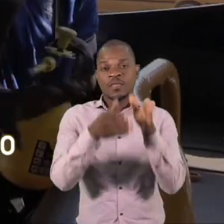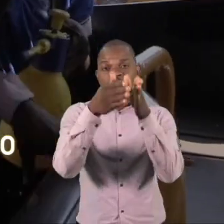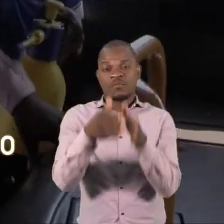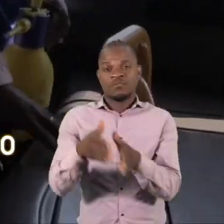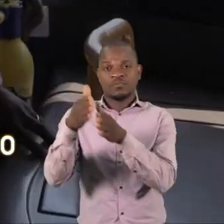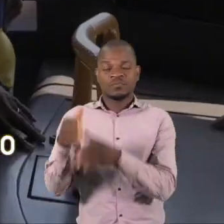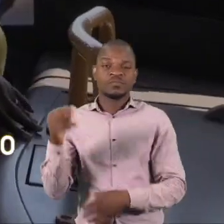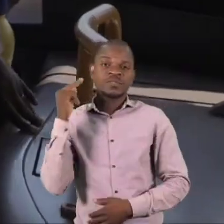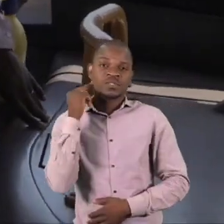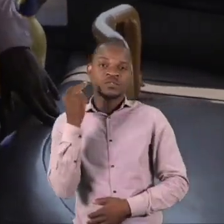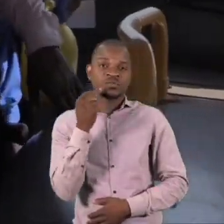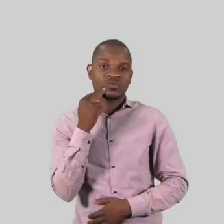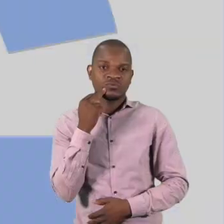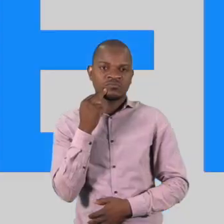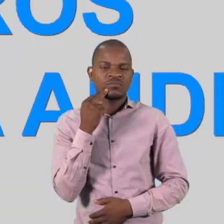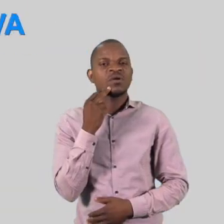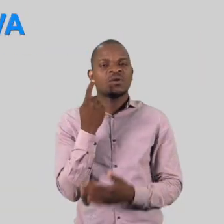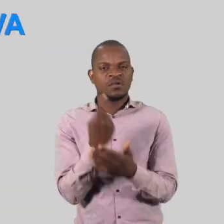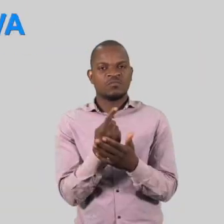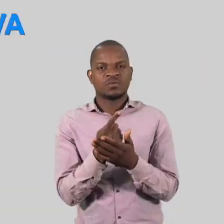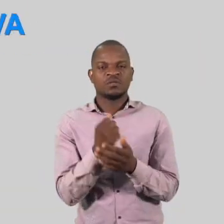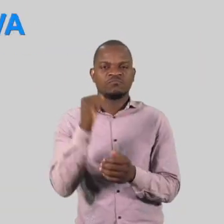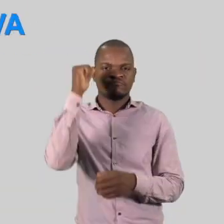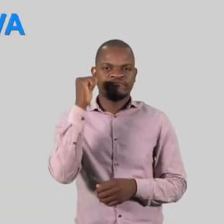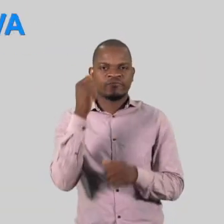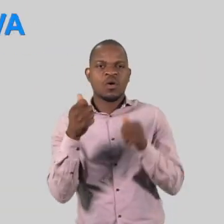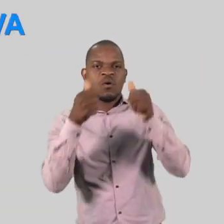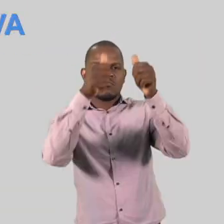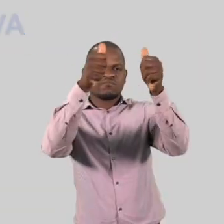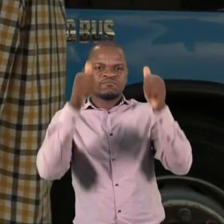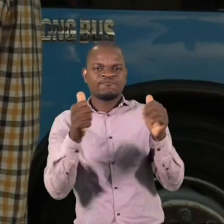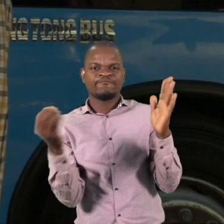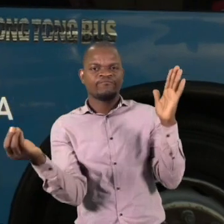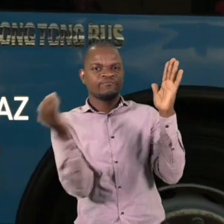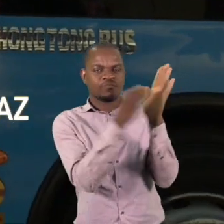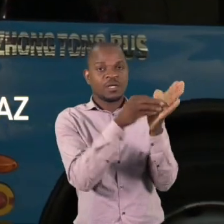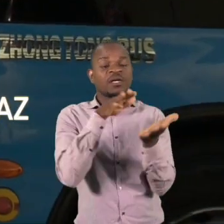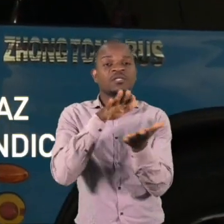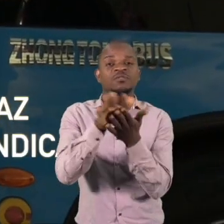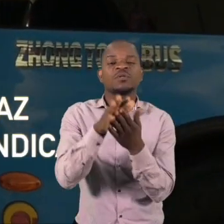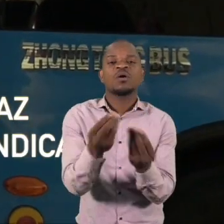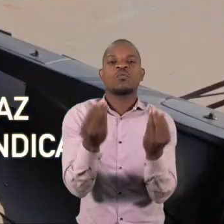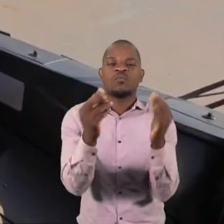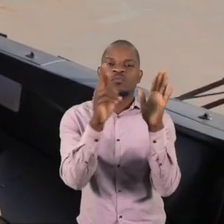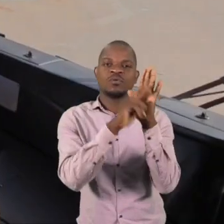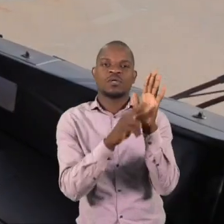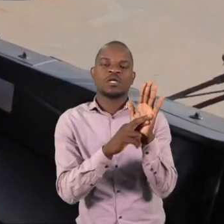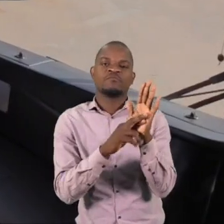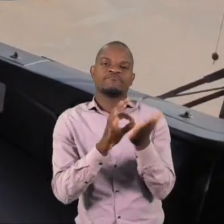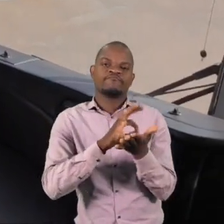Para os passageiros com deficiência auditiva, cole no transporte público um cartaz com linguagem clara que indica todo o processo de